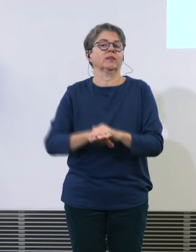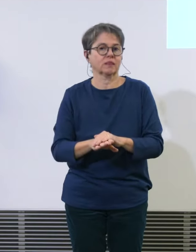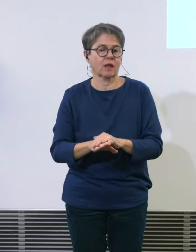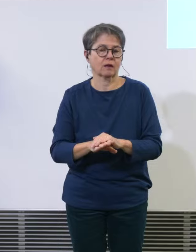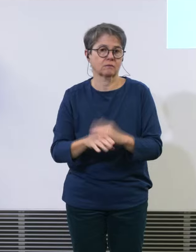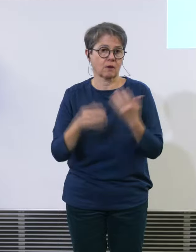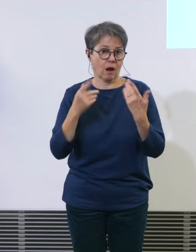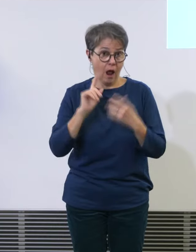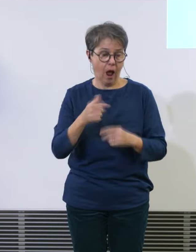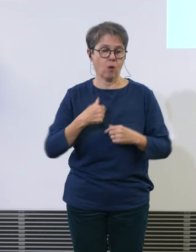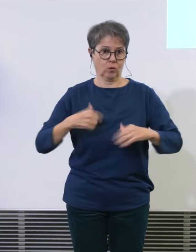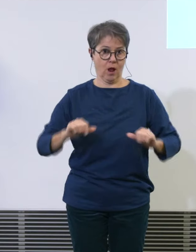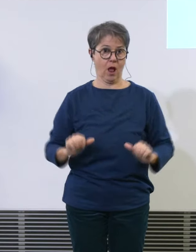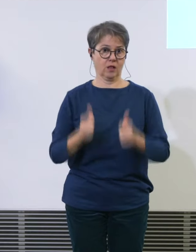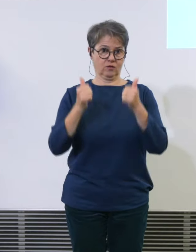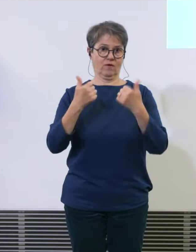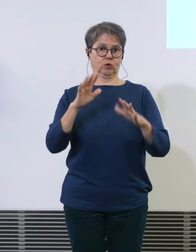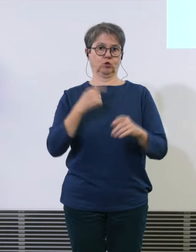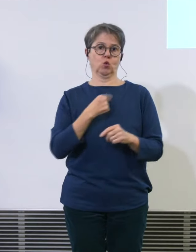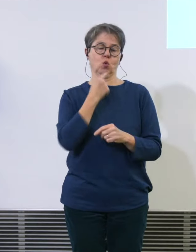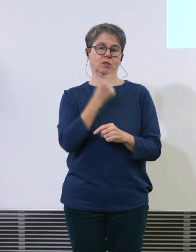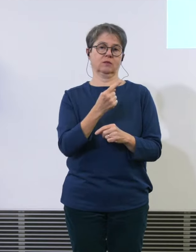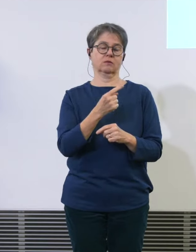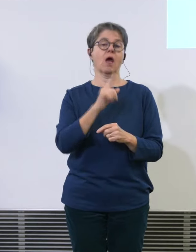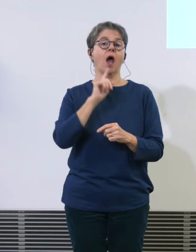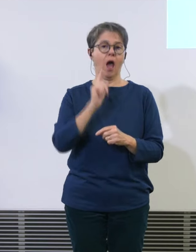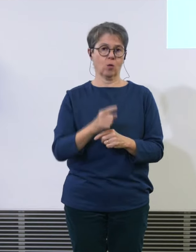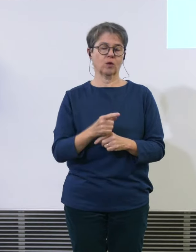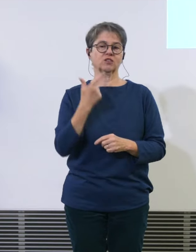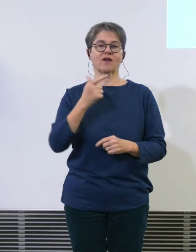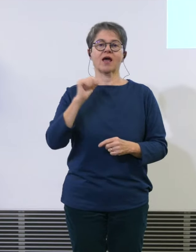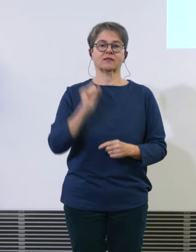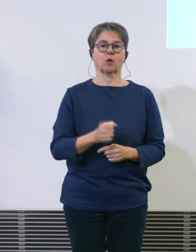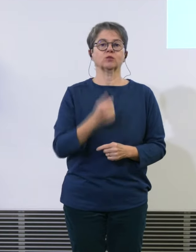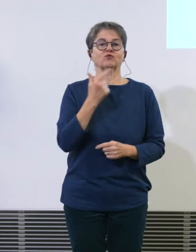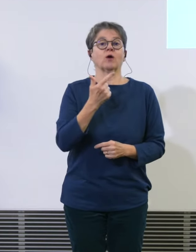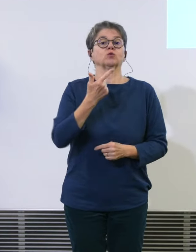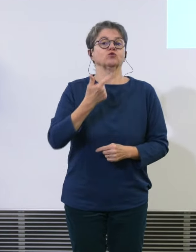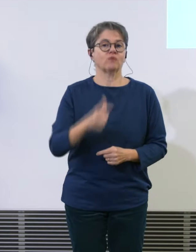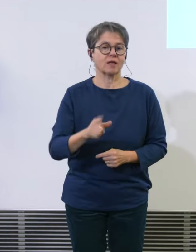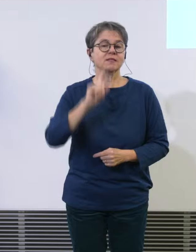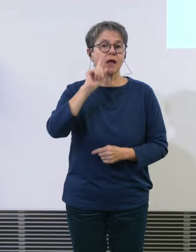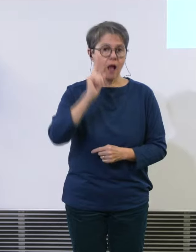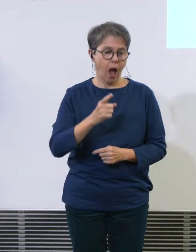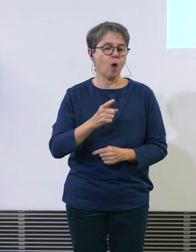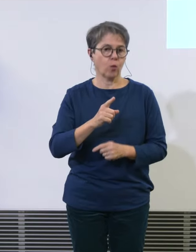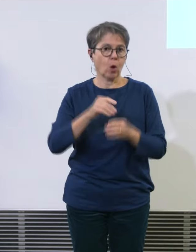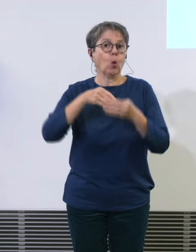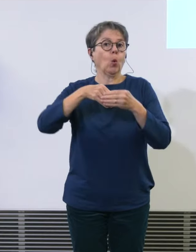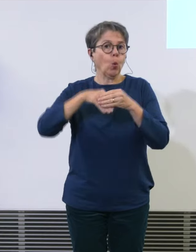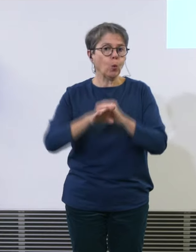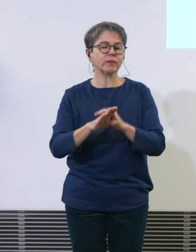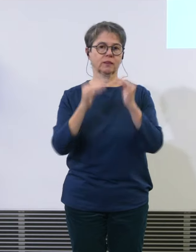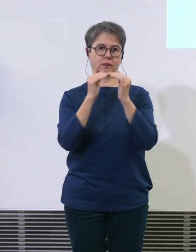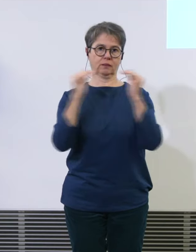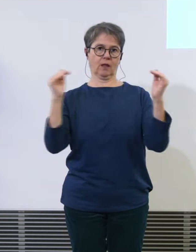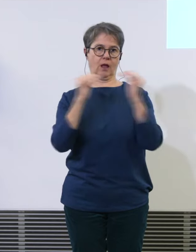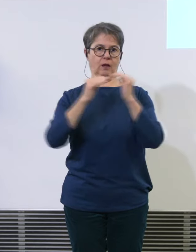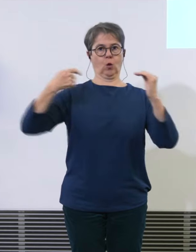im 2022 ist der Wert unterschritten worden, deutlich. Ich möchte kurz etwas sagen zum Ablauf